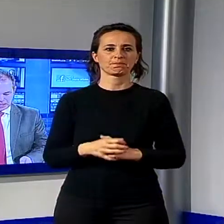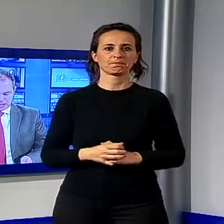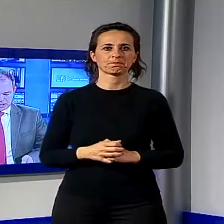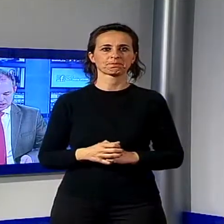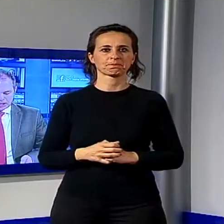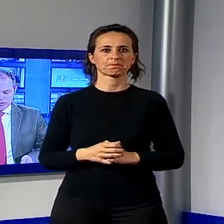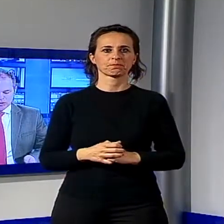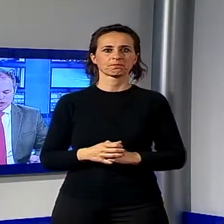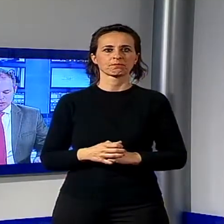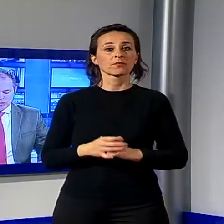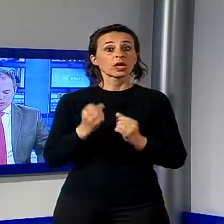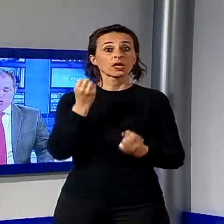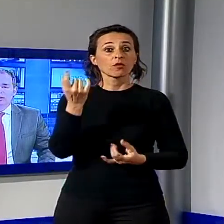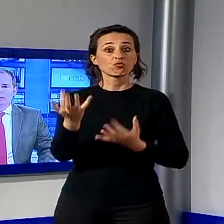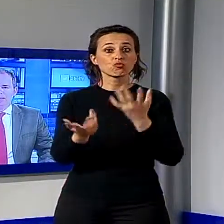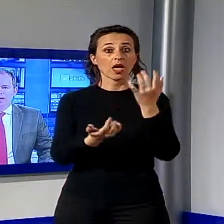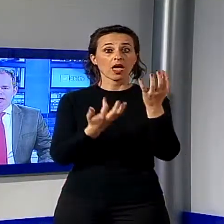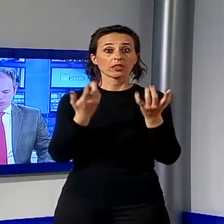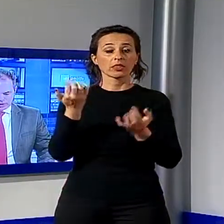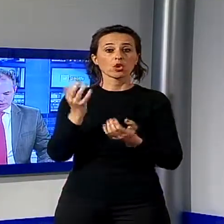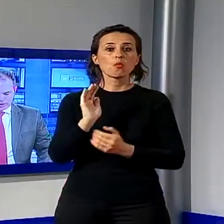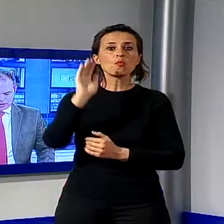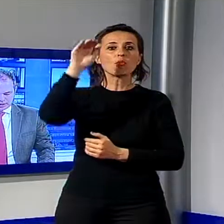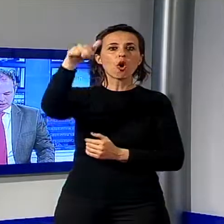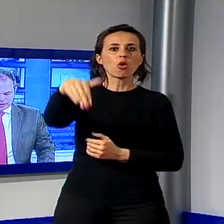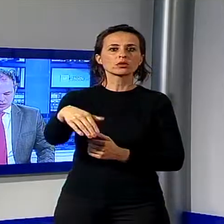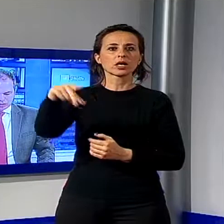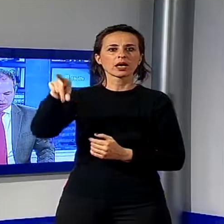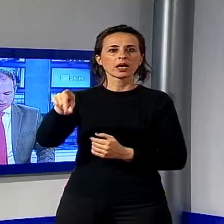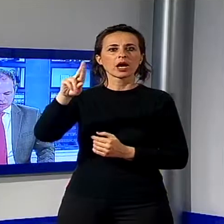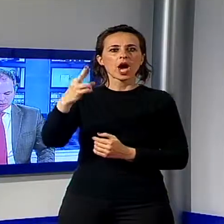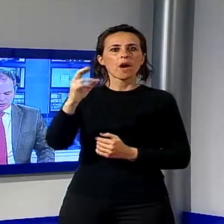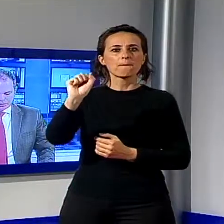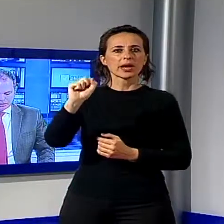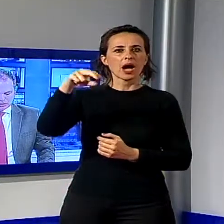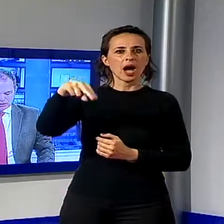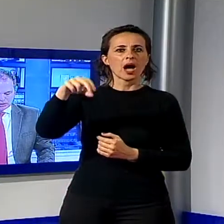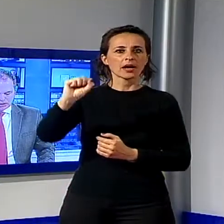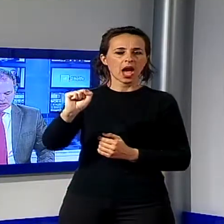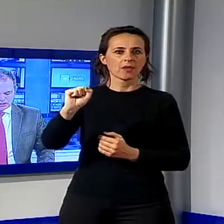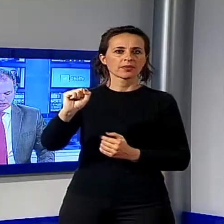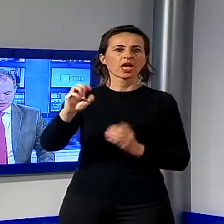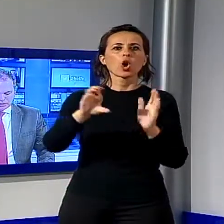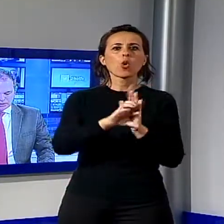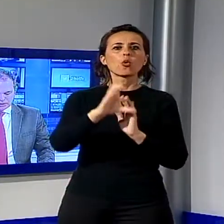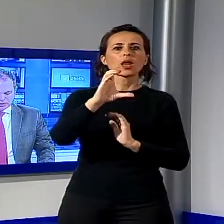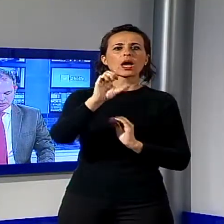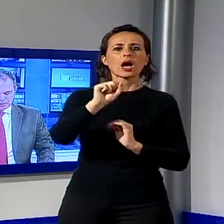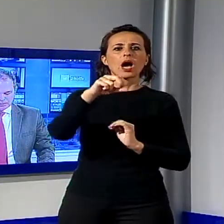C'è stato un incendio sul Monte Prana, sulle colline di Camaiore. Non ci sono abitazioni vicine perché è una zona utilizzata per il